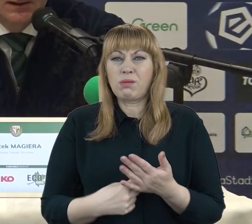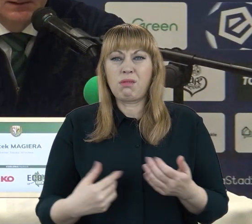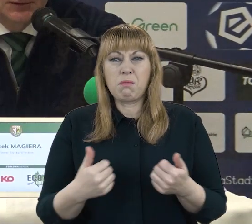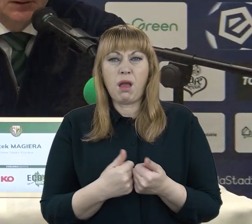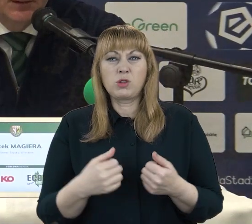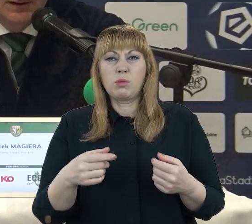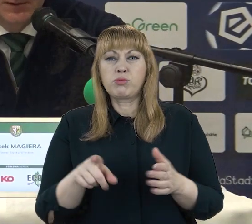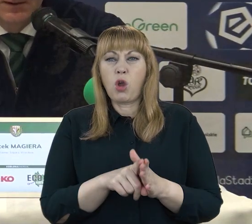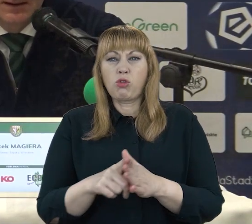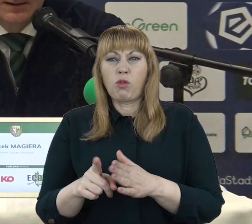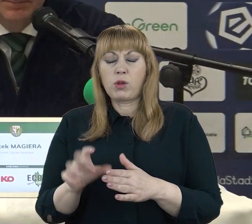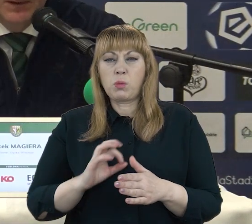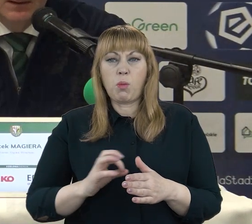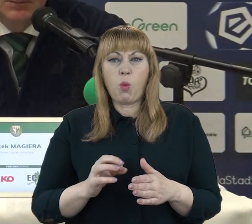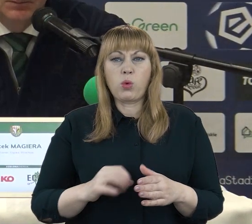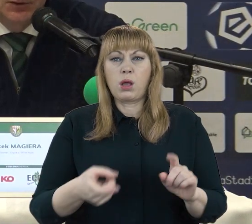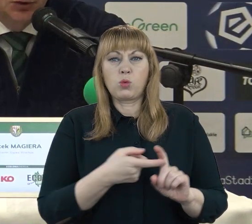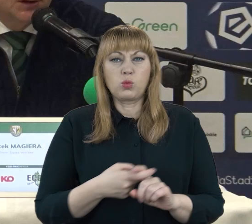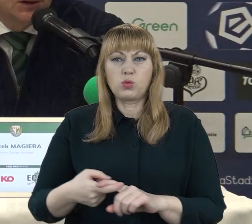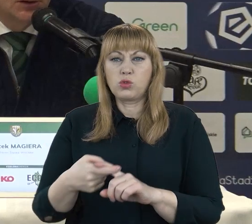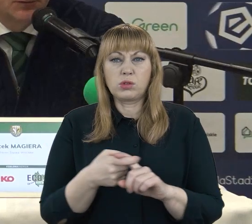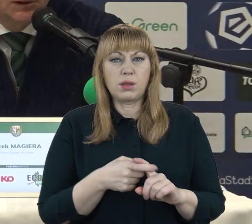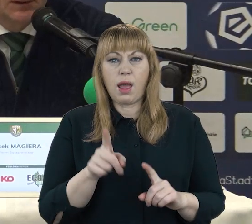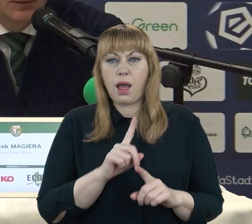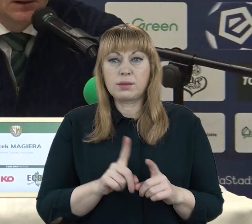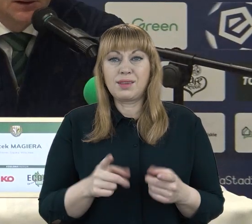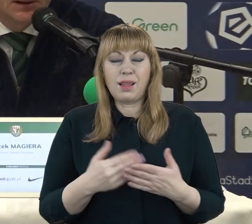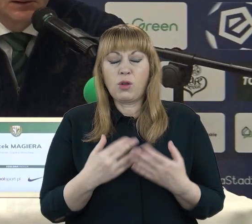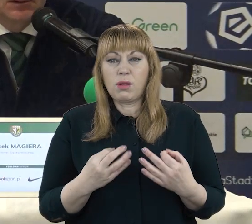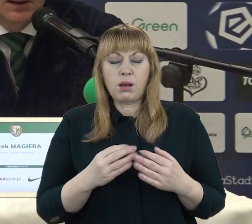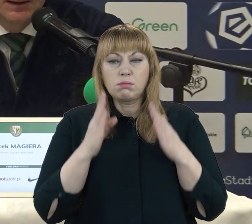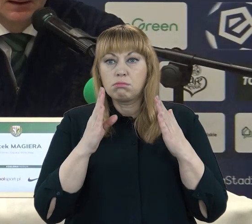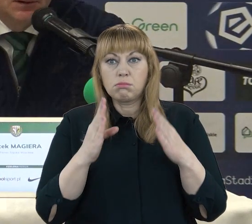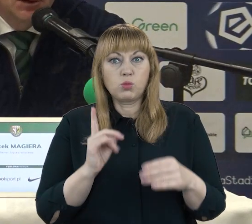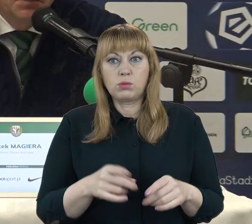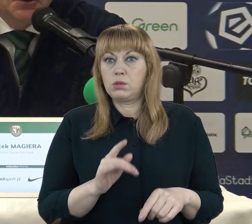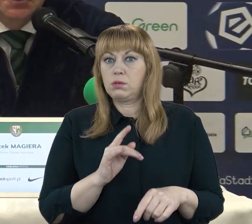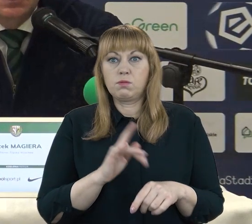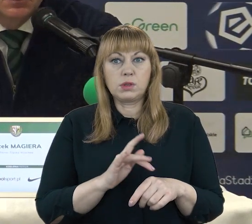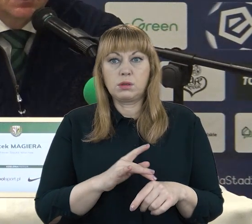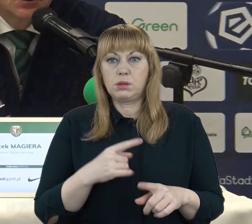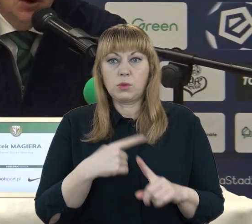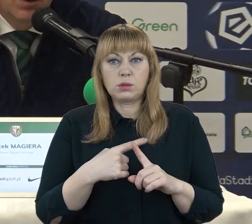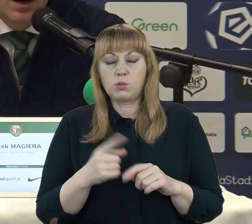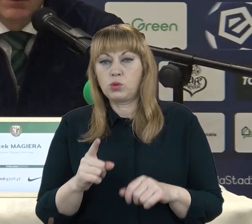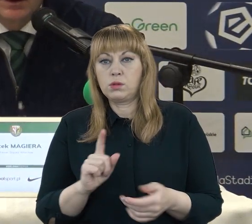przygotowana optymalnie, bo to się tylko i wyłącznie w tej chwili liczy. I tutaj dzisiaj patrząc na to, co jest dookoła, aure